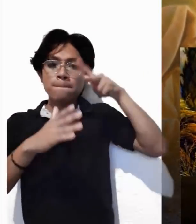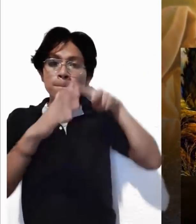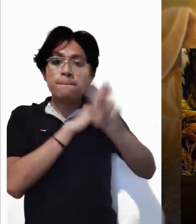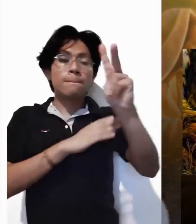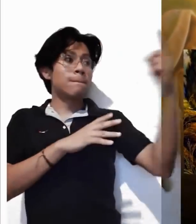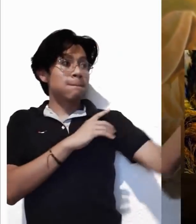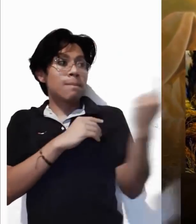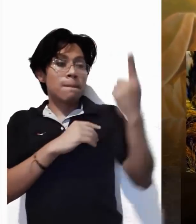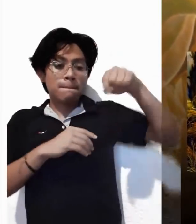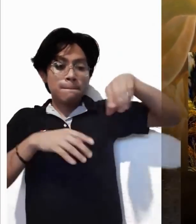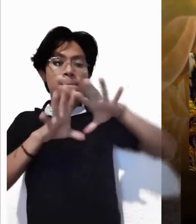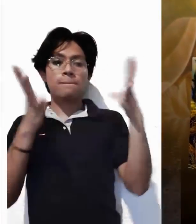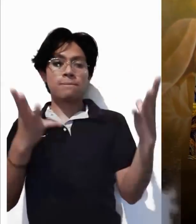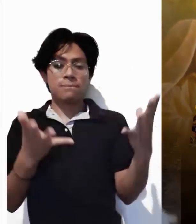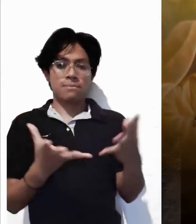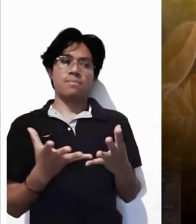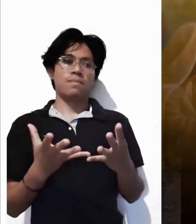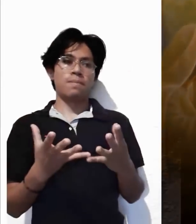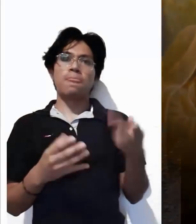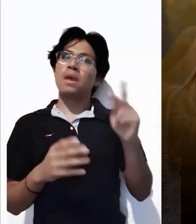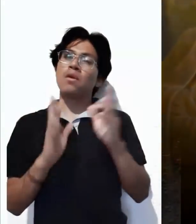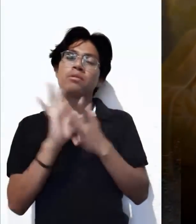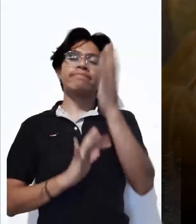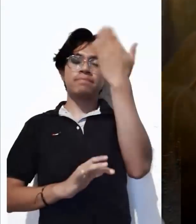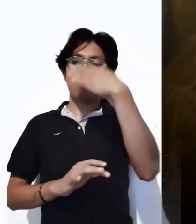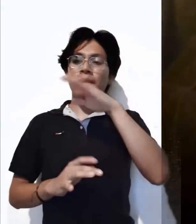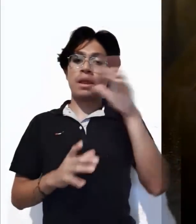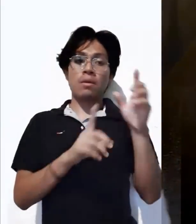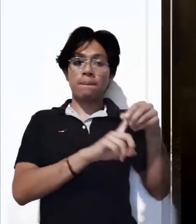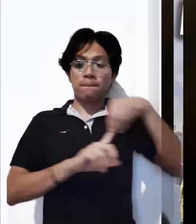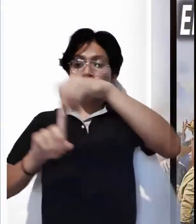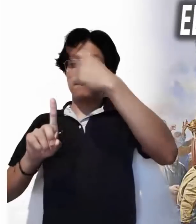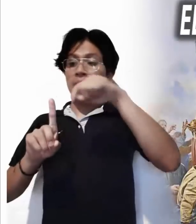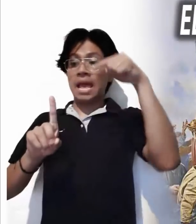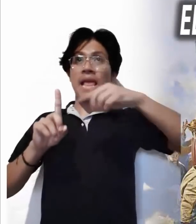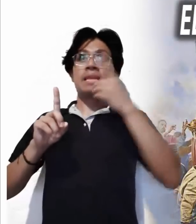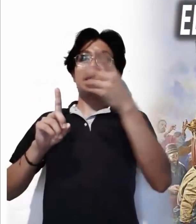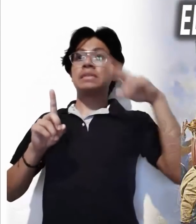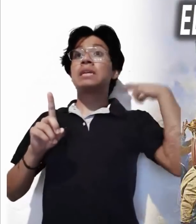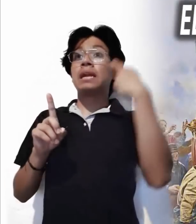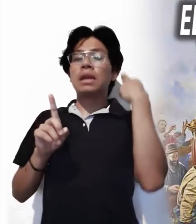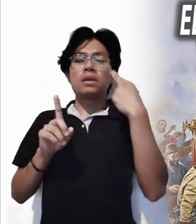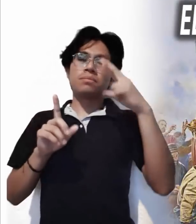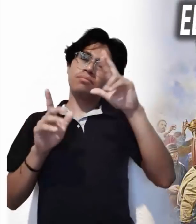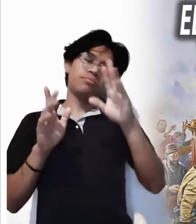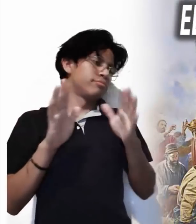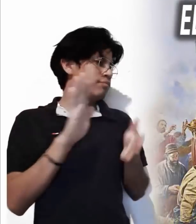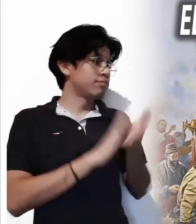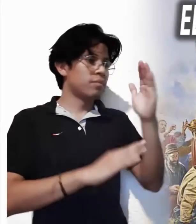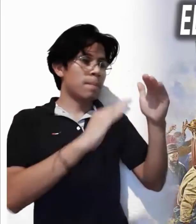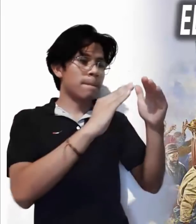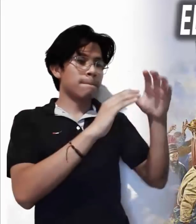el profeta que habría de venir al mundo. Pero Jesús, sabiendo que iban a llevárselo para proclamarlo rey,